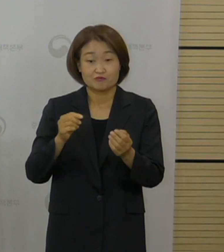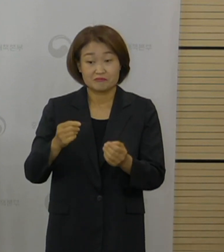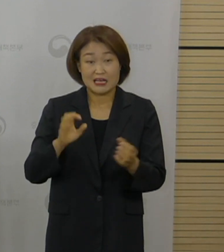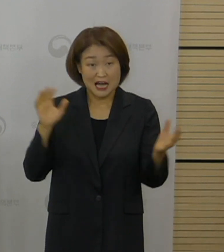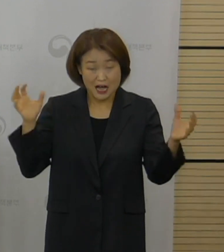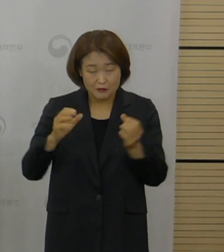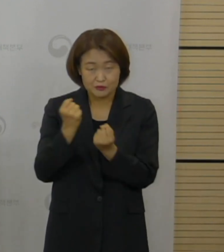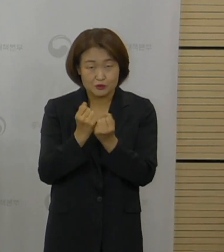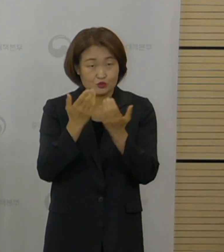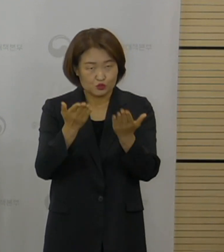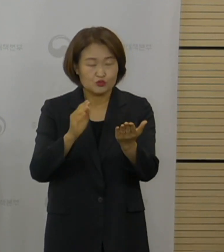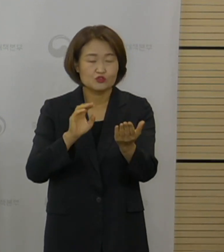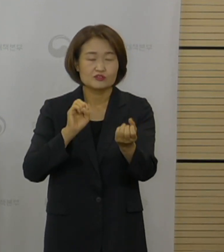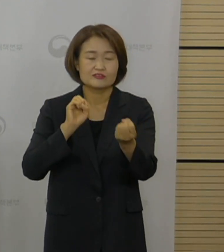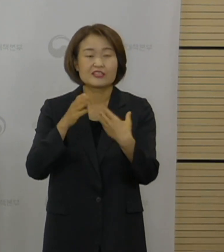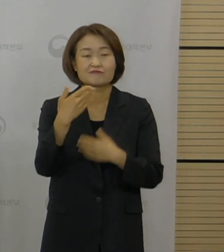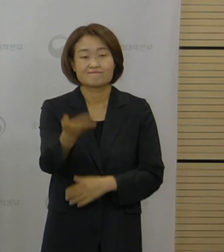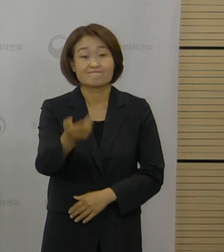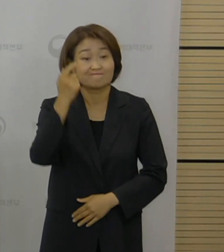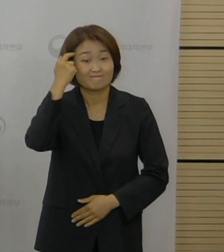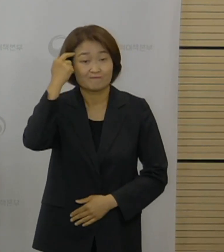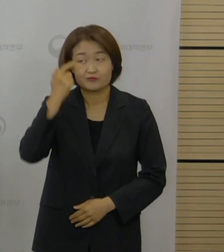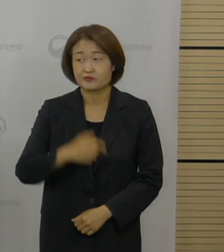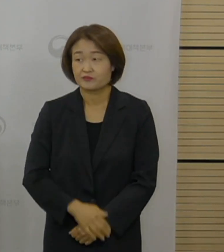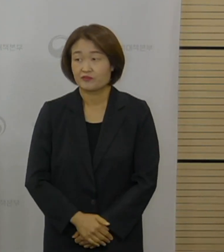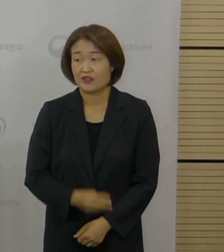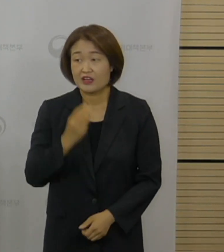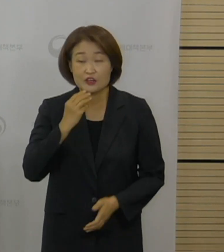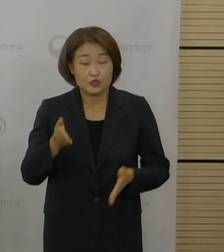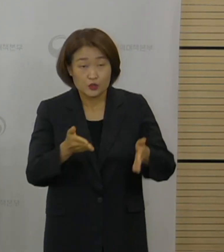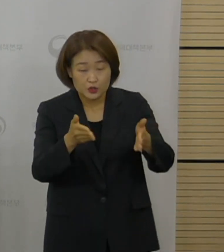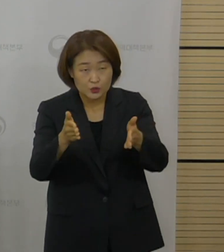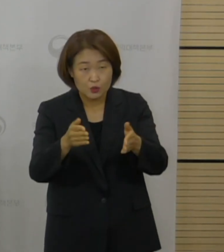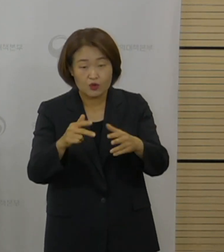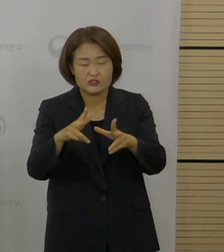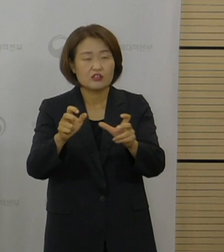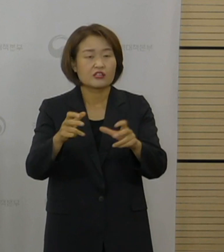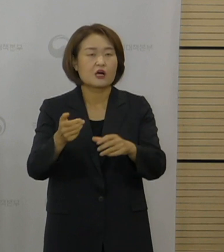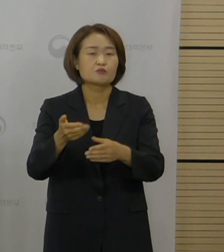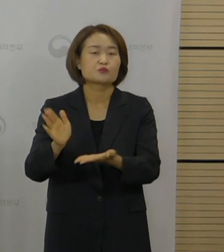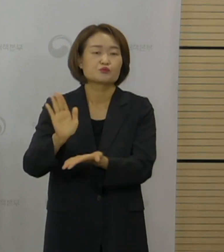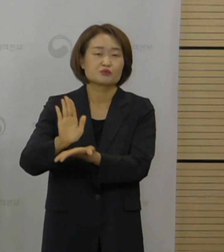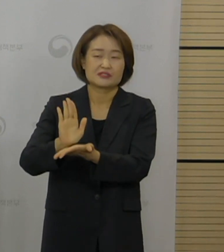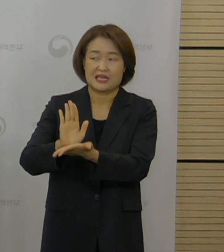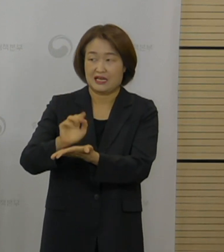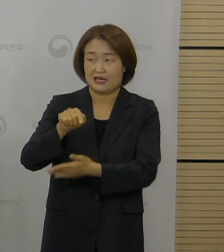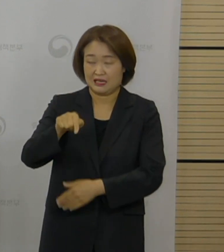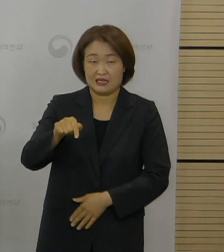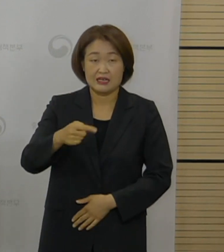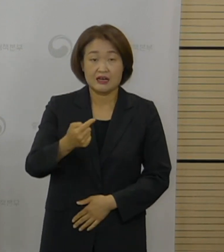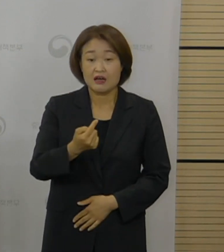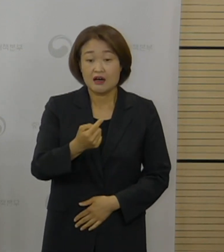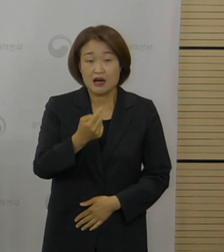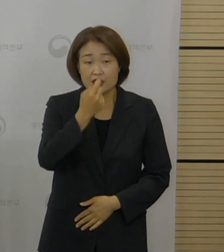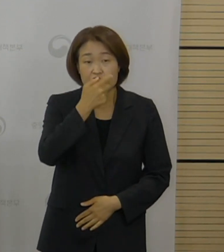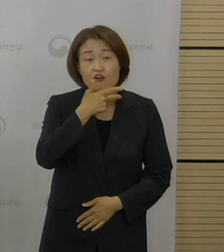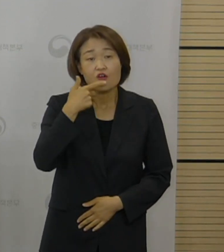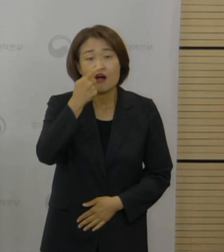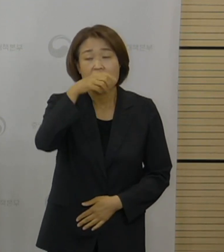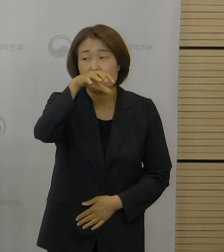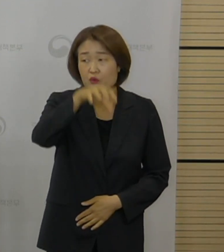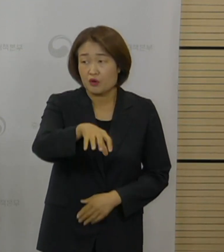말씀해 주시면 좋겠습니다. 경기도 성남 분당의 영어학원과 관련한 확진자가 사흘 만에